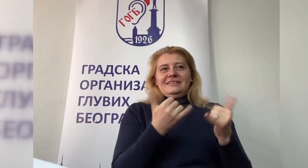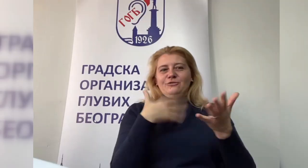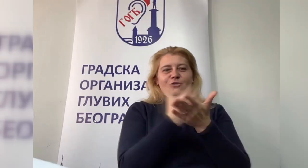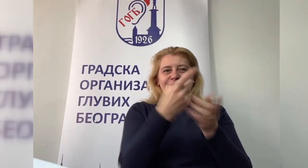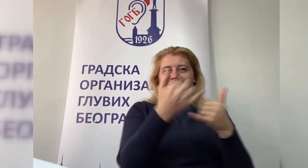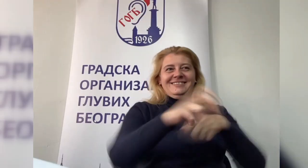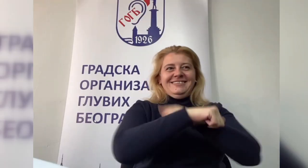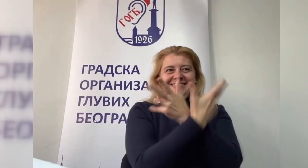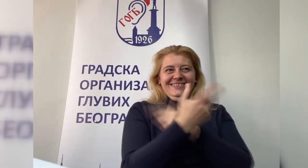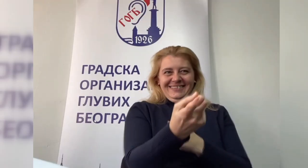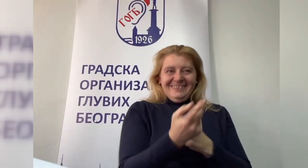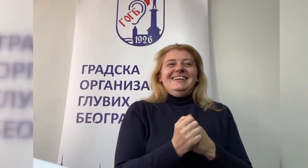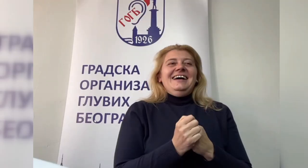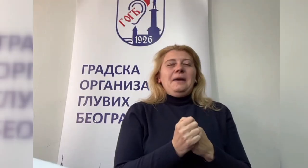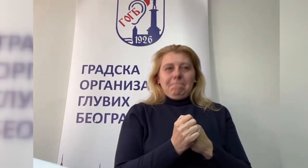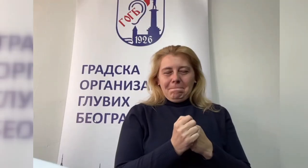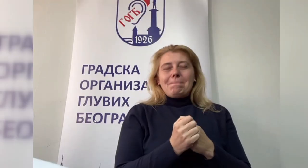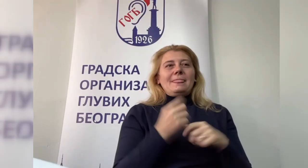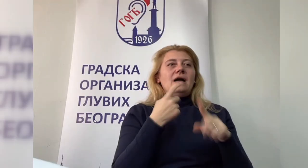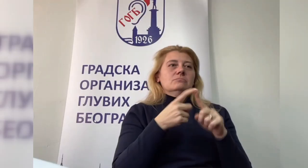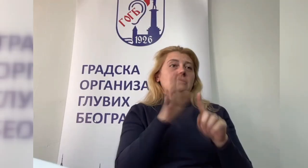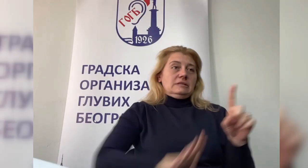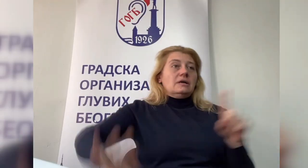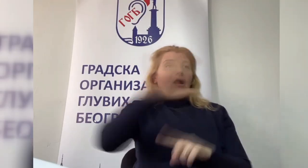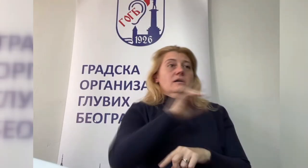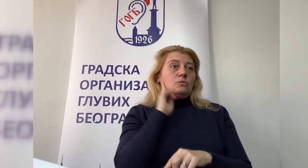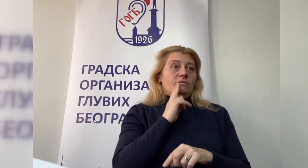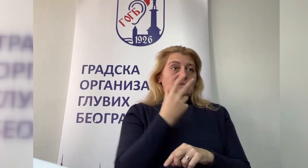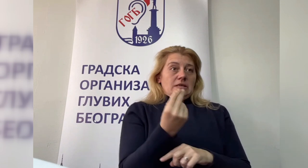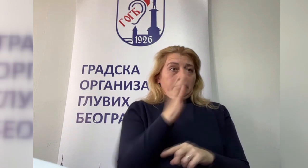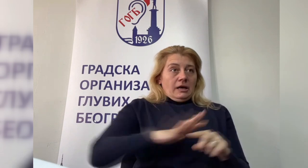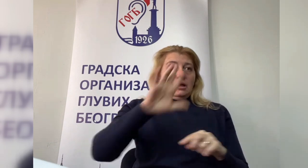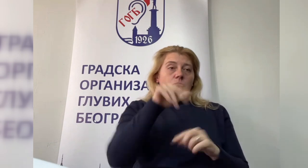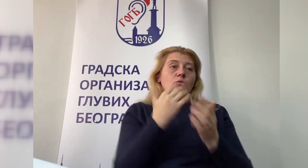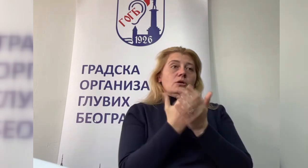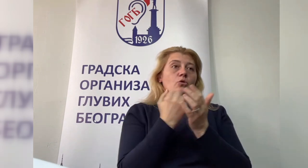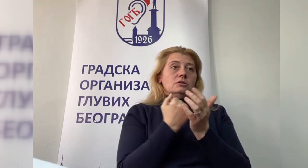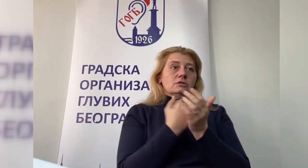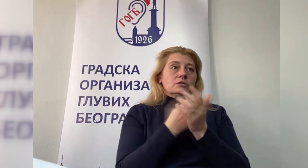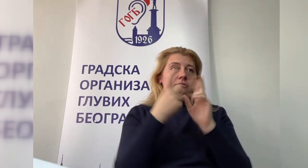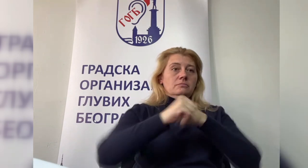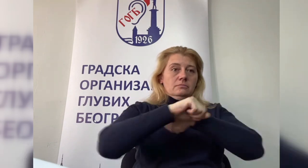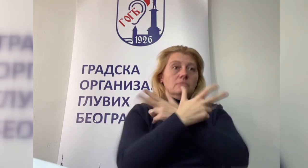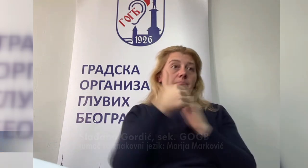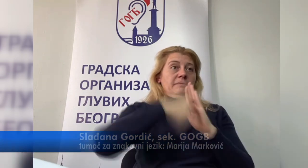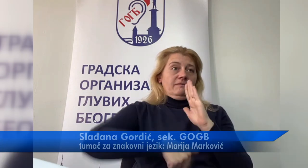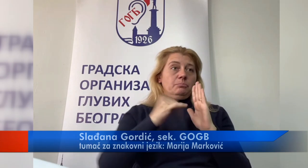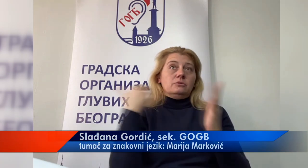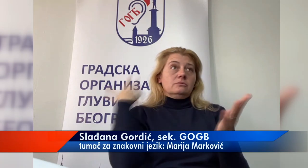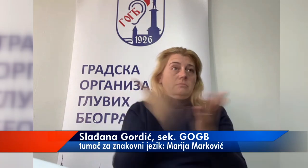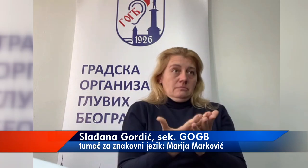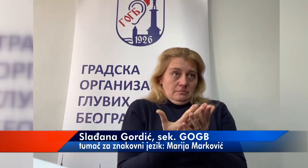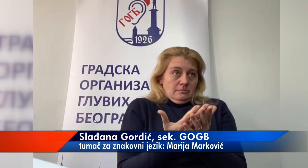Mi sada u ovom trenutku dok razgovaramo koristimo ovo suđe Videorela i centra. Dakle, ovo je prvi put da u